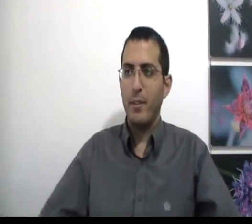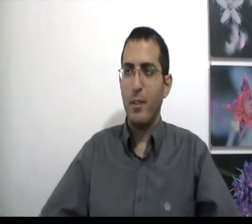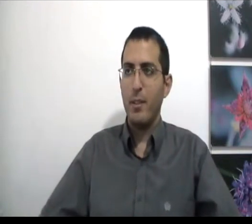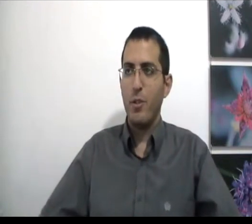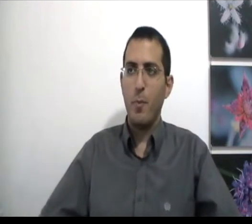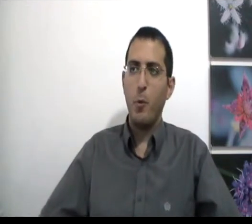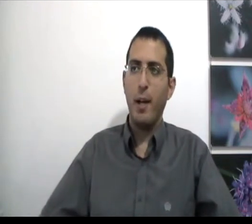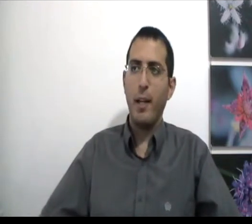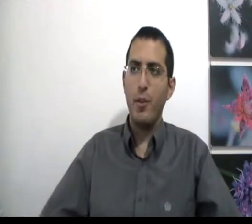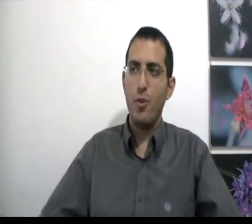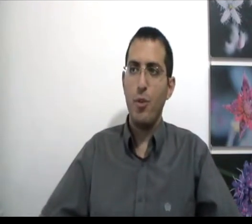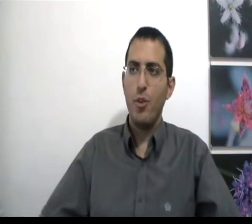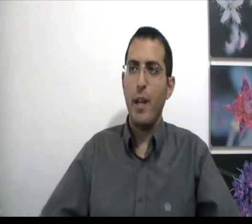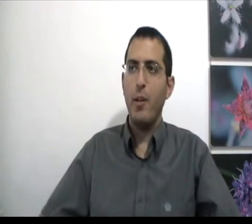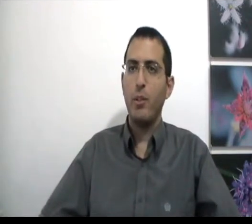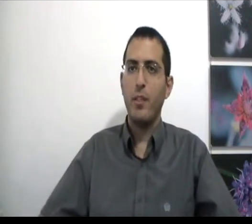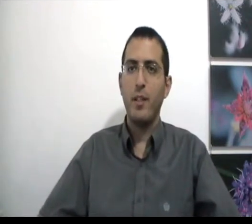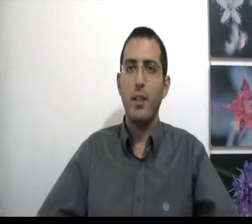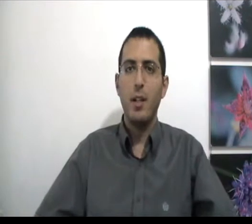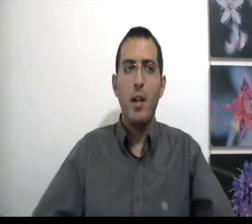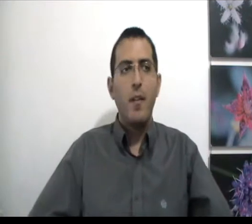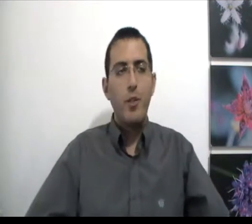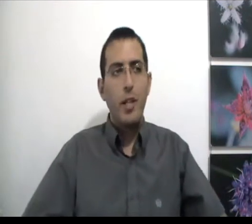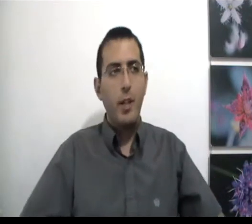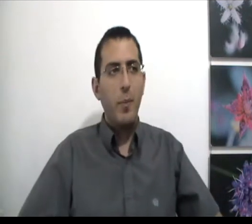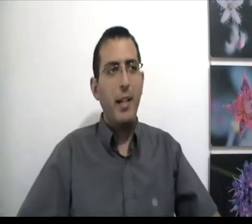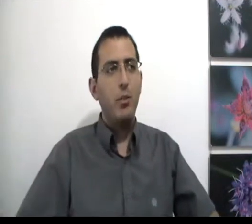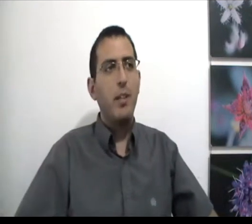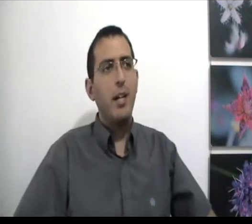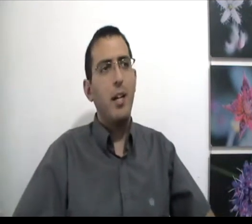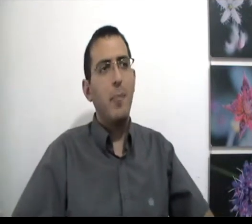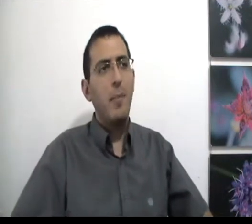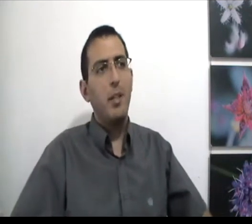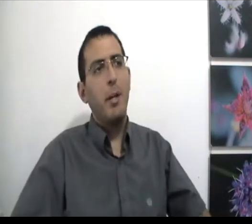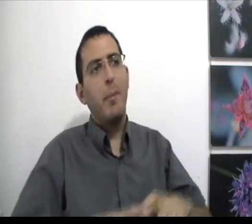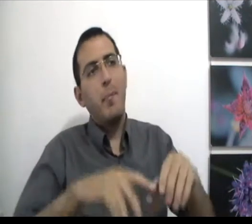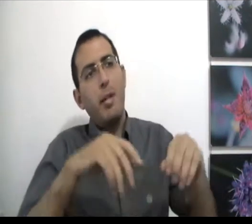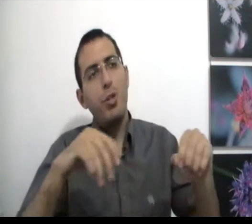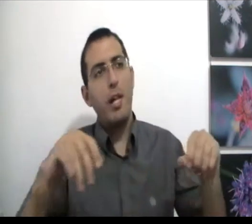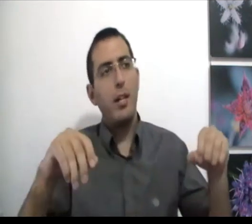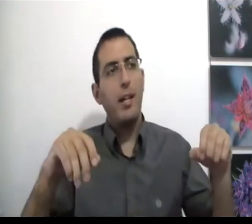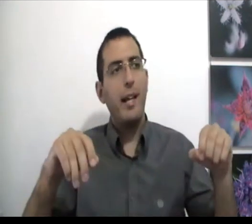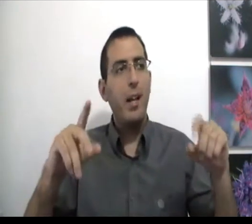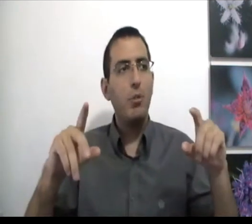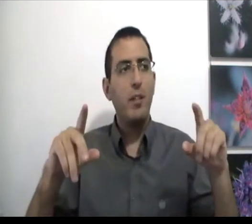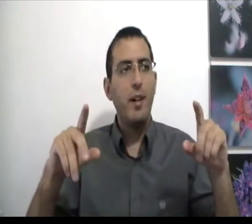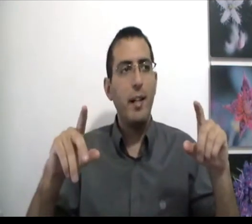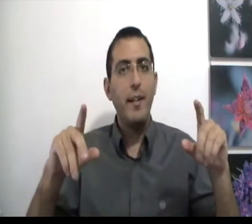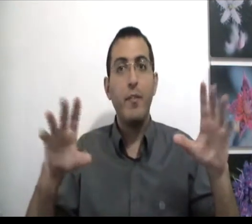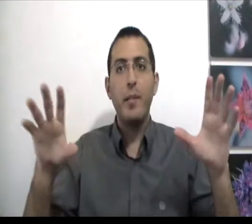שבו הוא מרגיש שאין לו תקווה וכשאני אומר אין לו תקווה, הפעם נדבר בהיבט של אין לו תקווה להבין